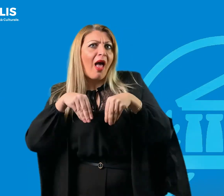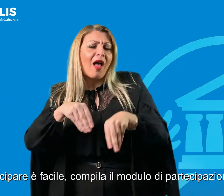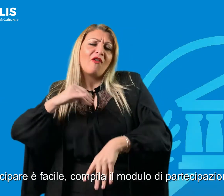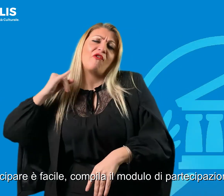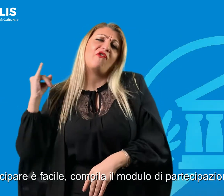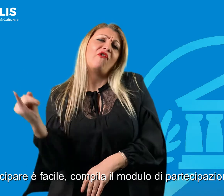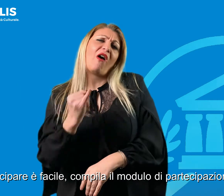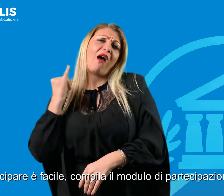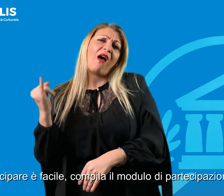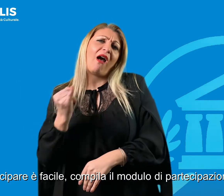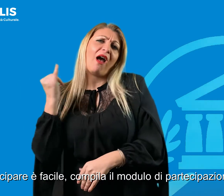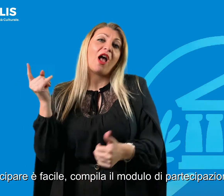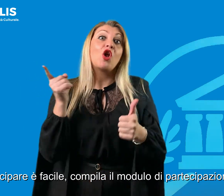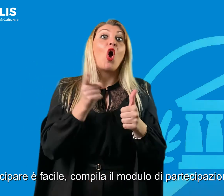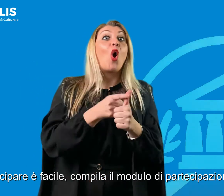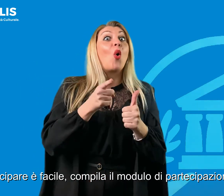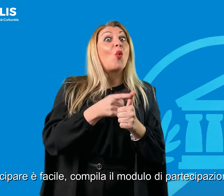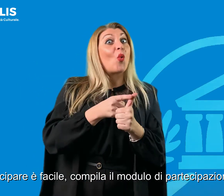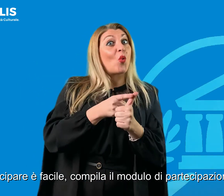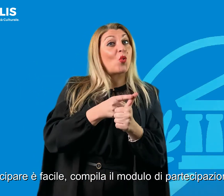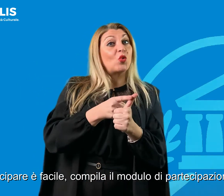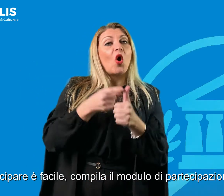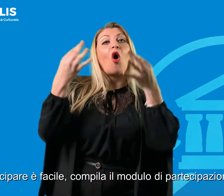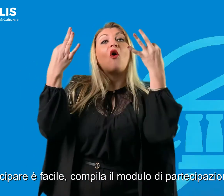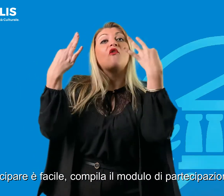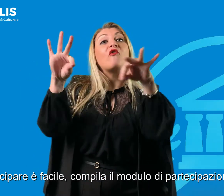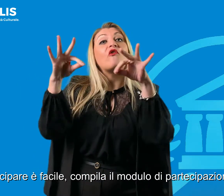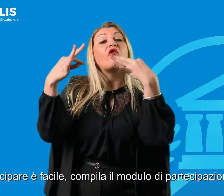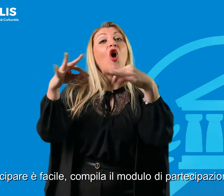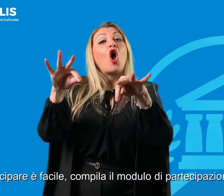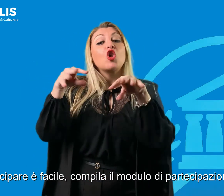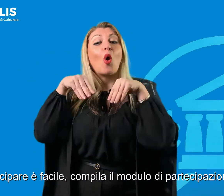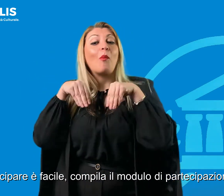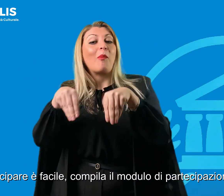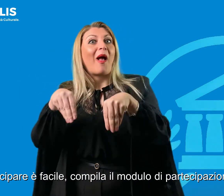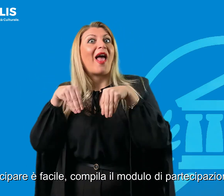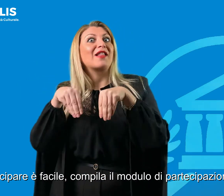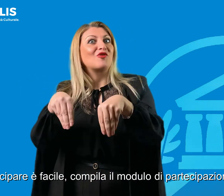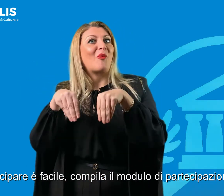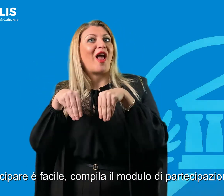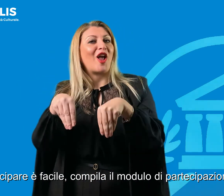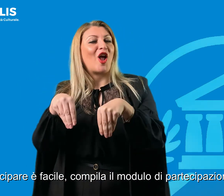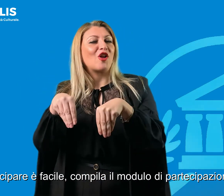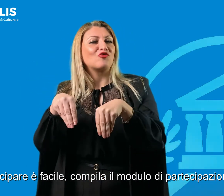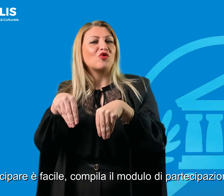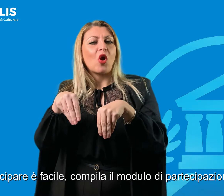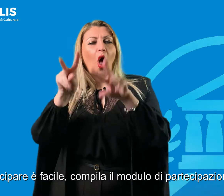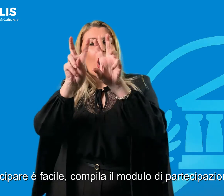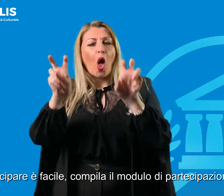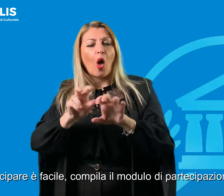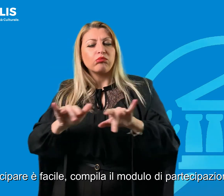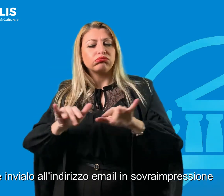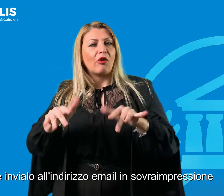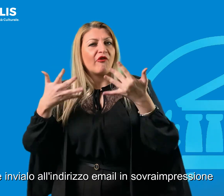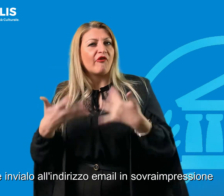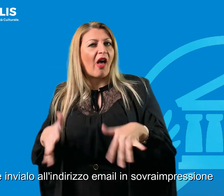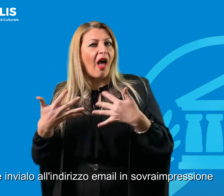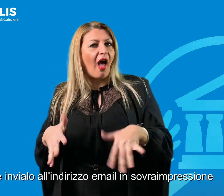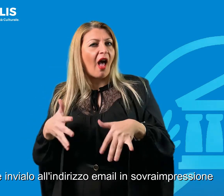Partecipare è facile! Compila il modulo di partecipazione e invialo all